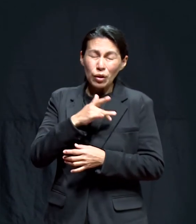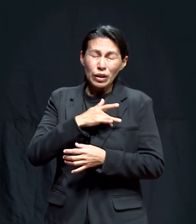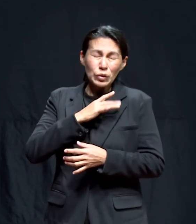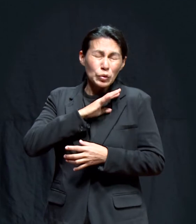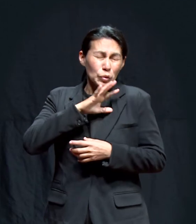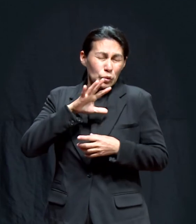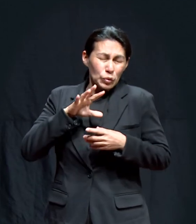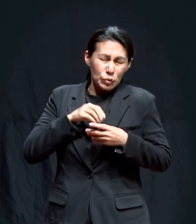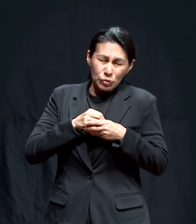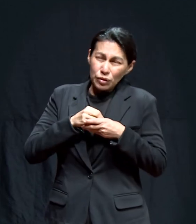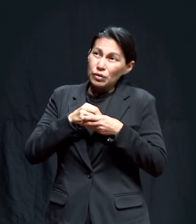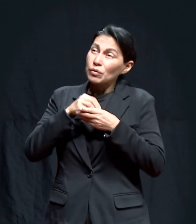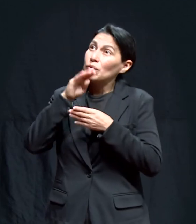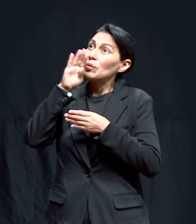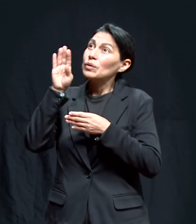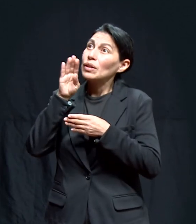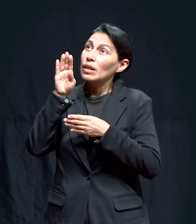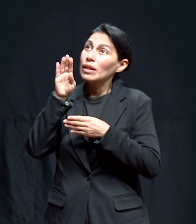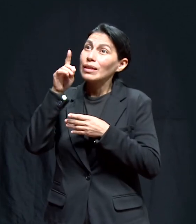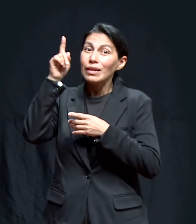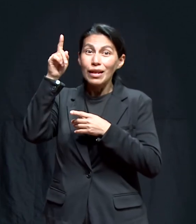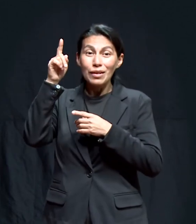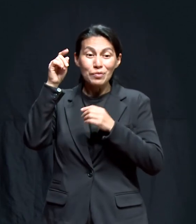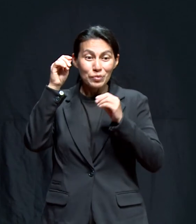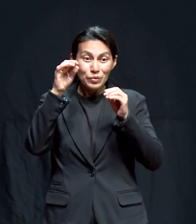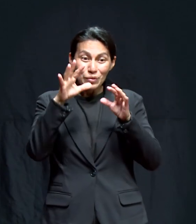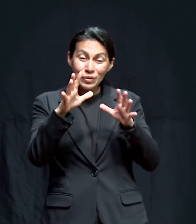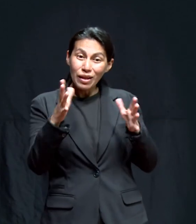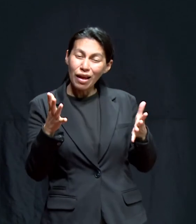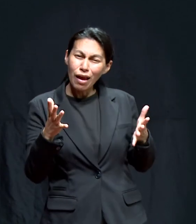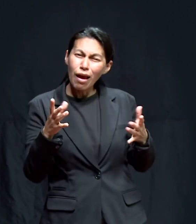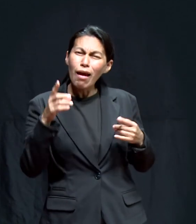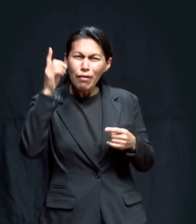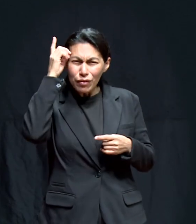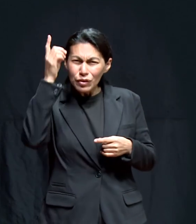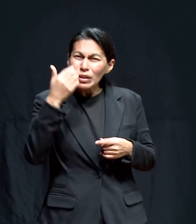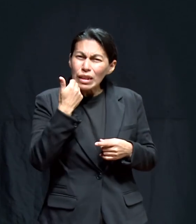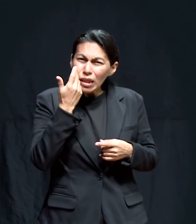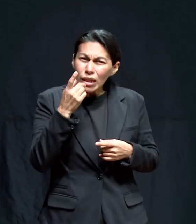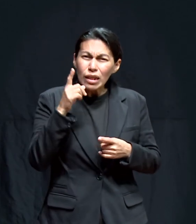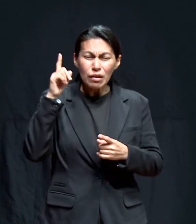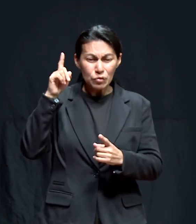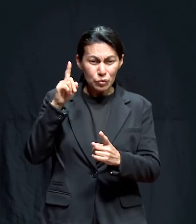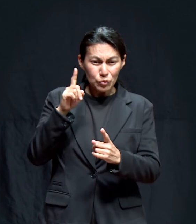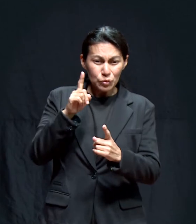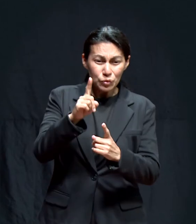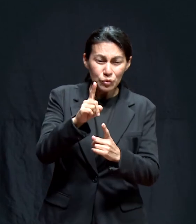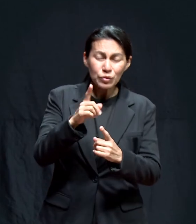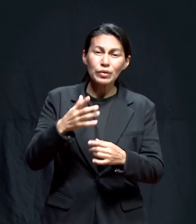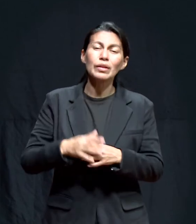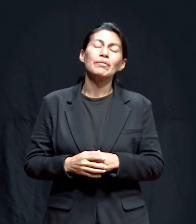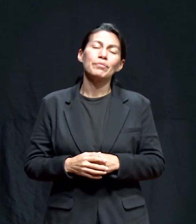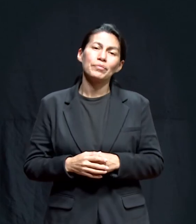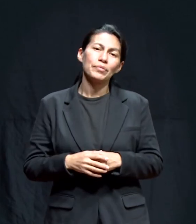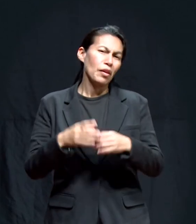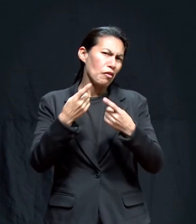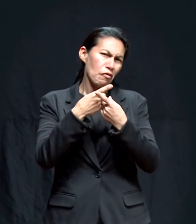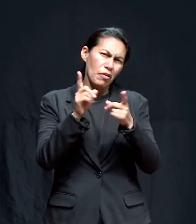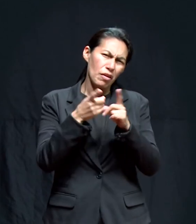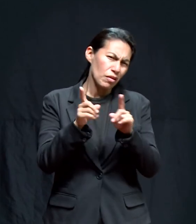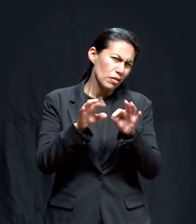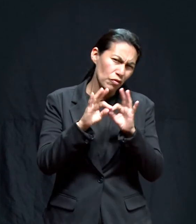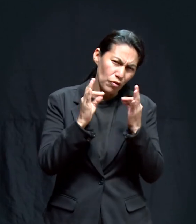Y es cierto, Dios está ansioso de revelarse a nosotros de muchas maneras, pero